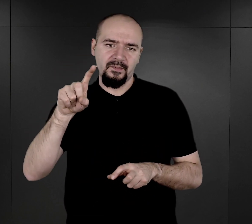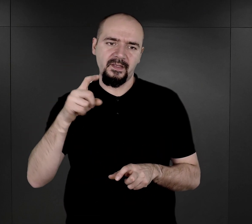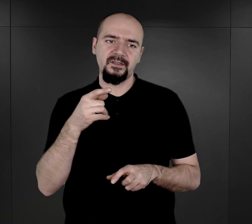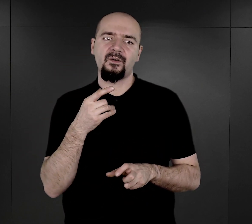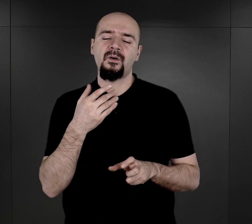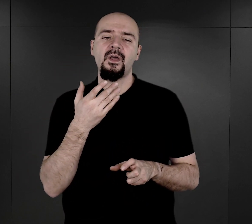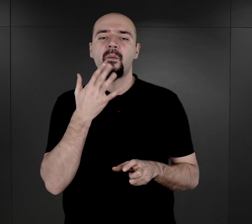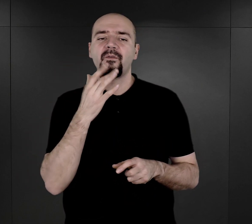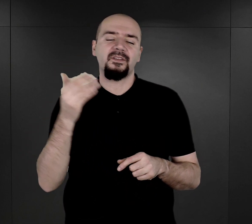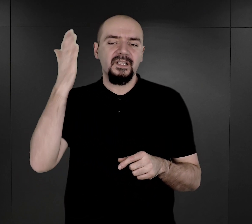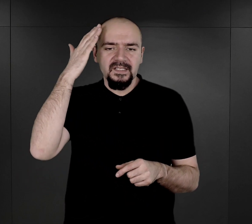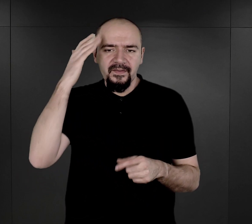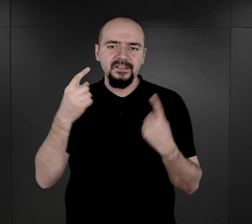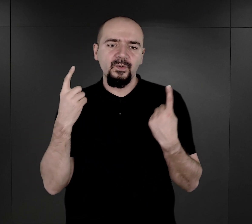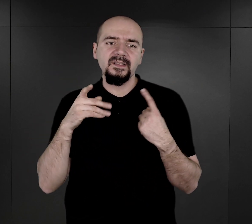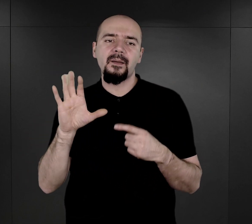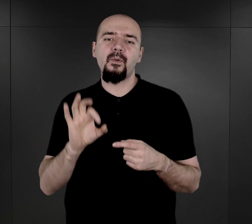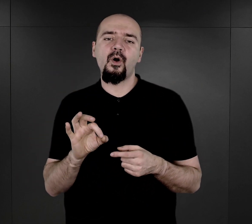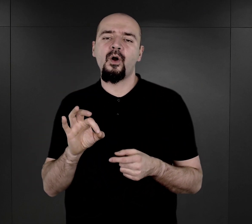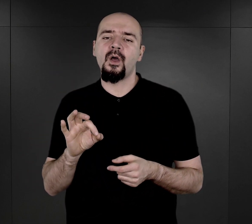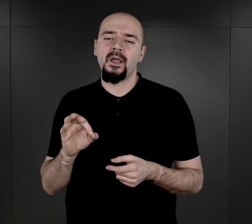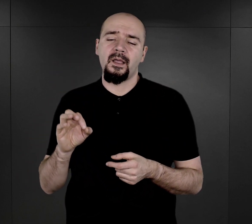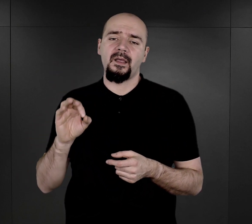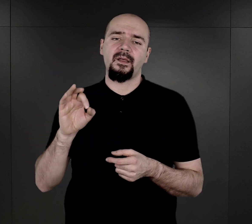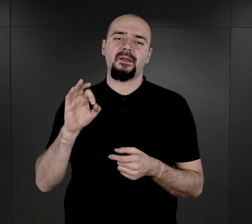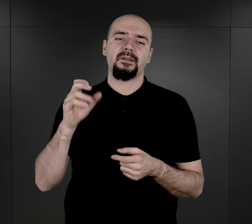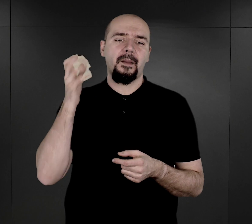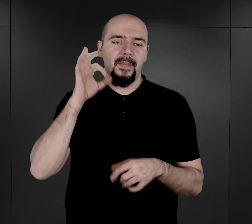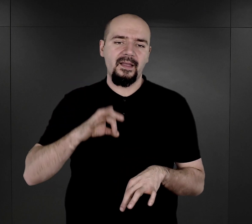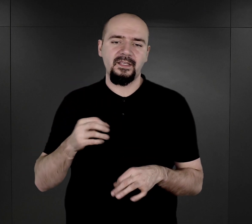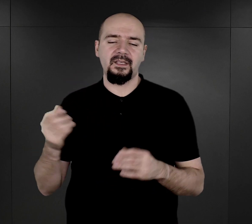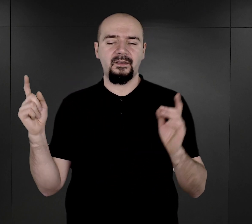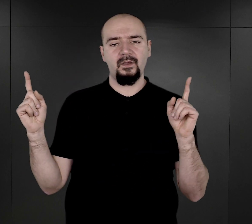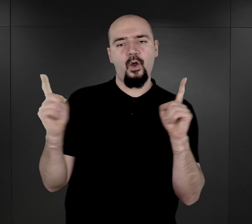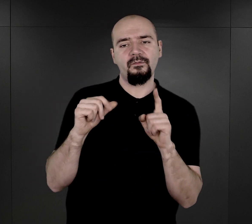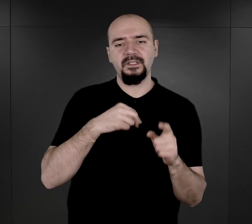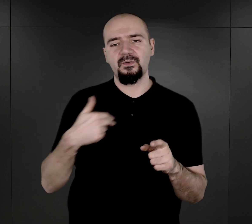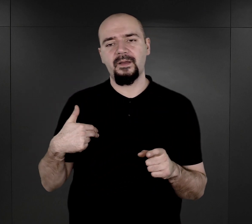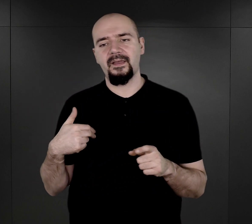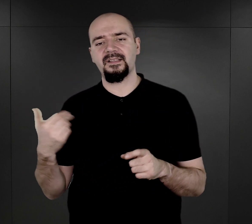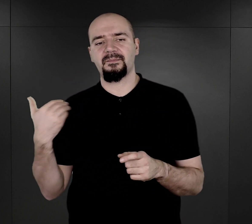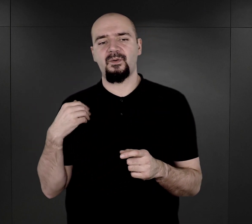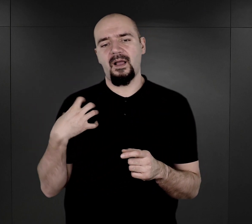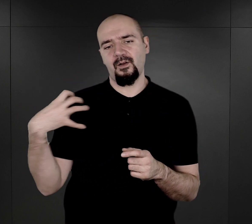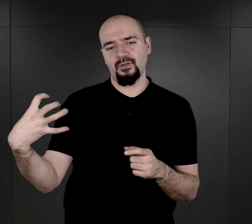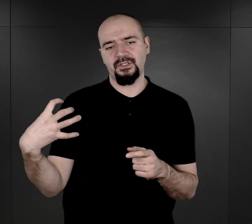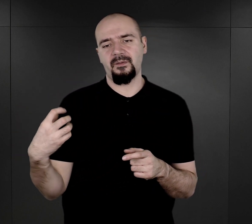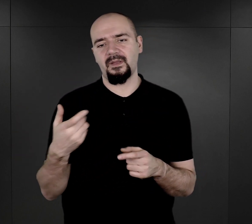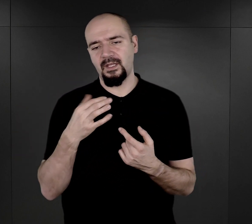sytuacja, ponieważ Elza Schmidt, obecnie Baker, odwiedziła nas, była gościem i właśnie opowiadała